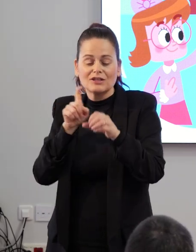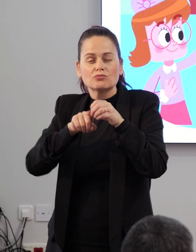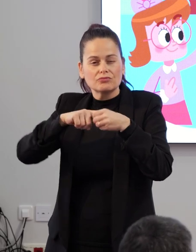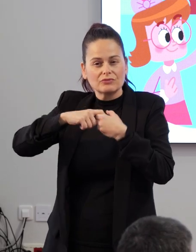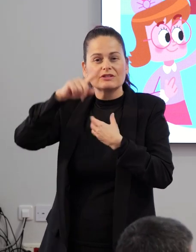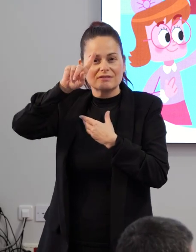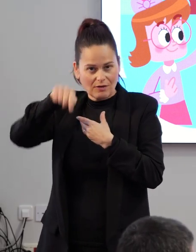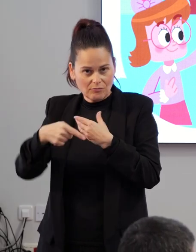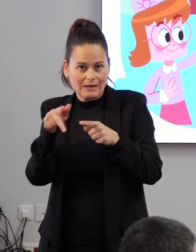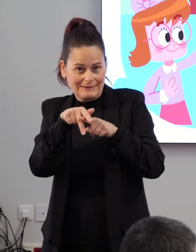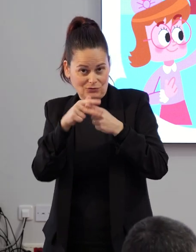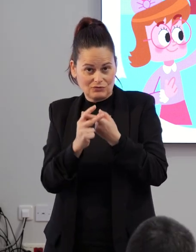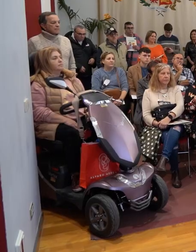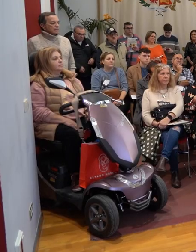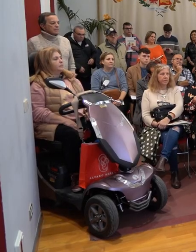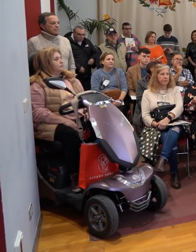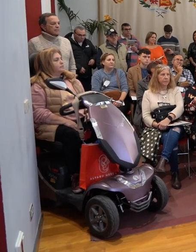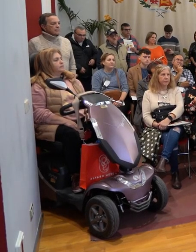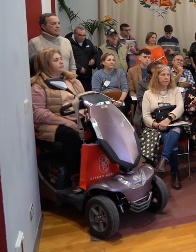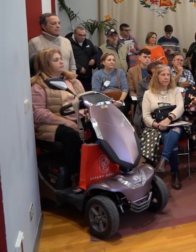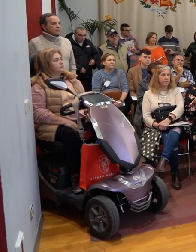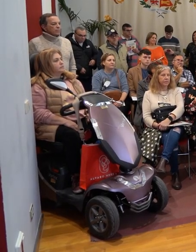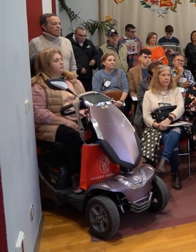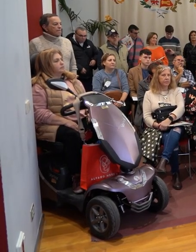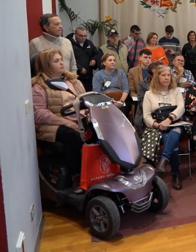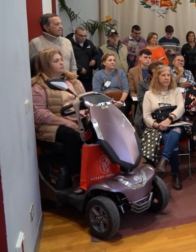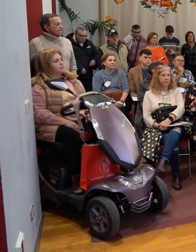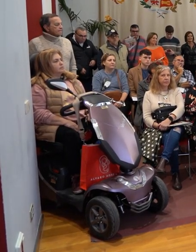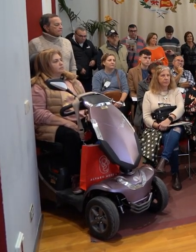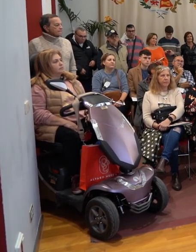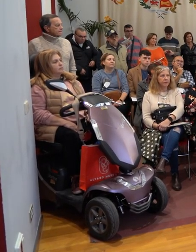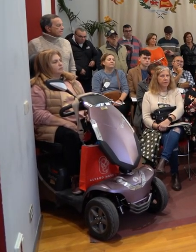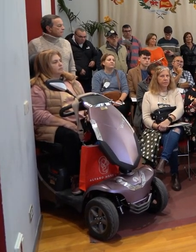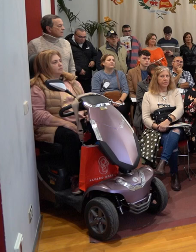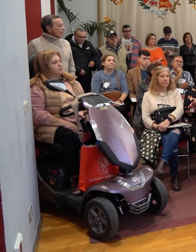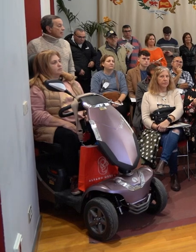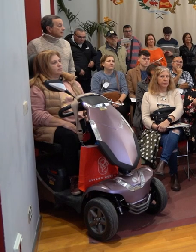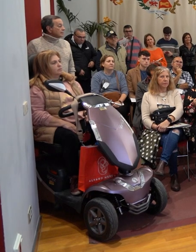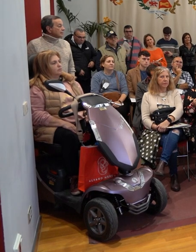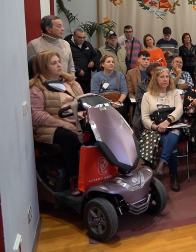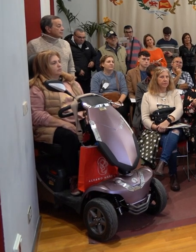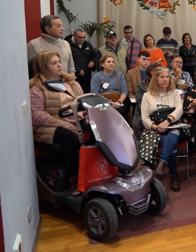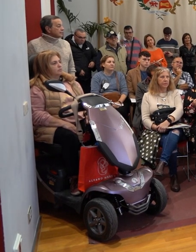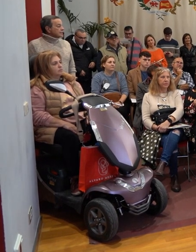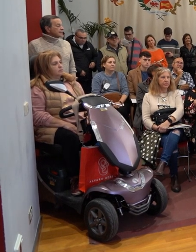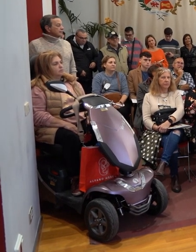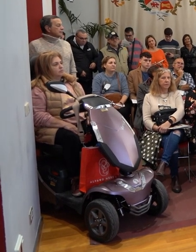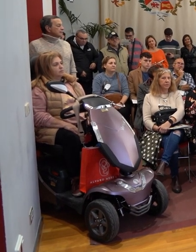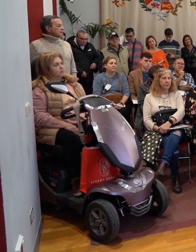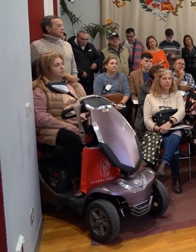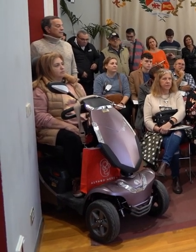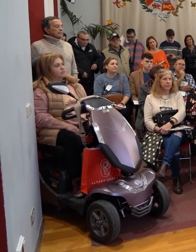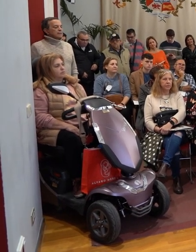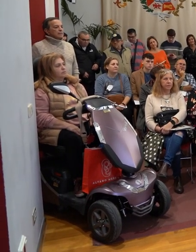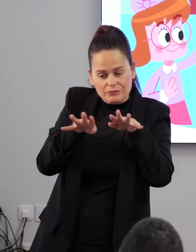talleres y con este taller se pretende trasladar los valores del deporte